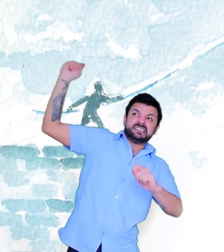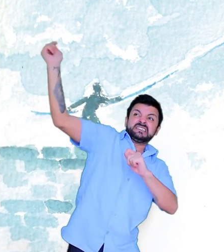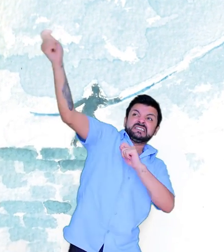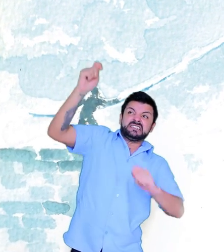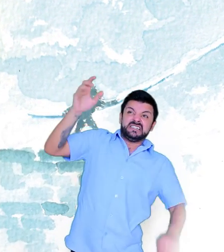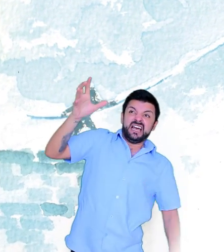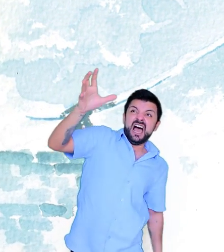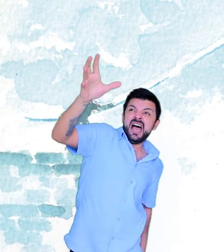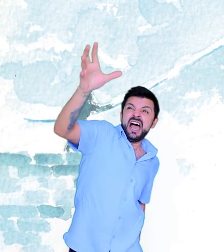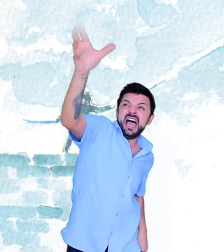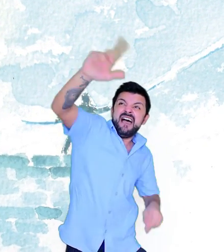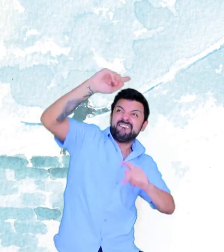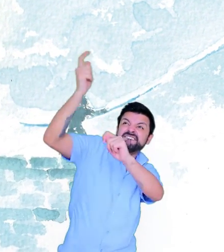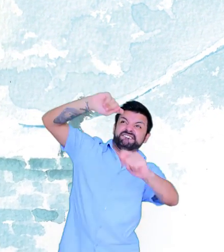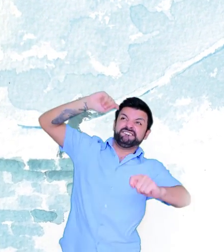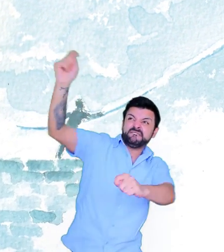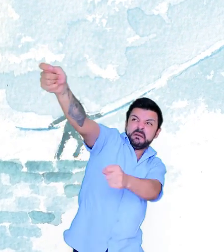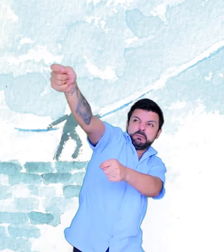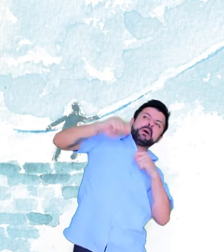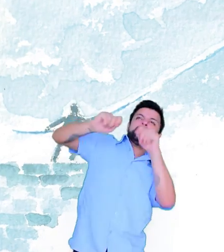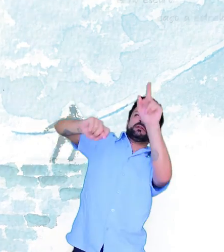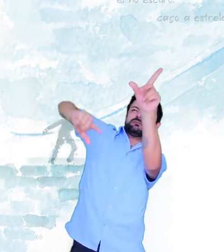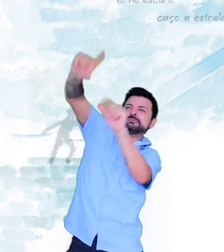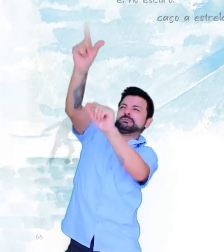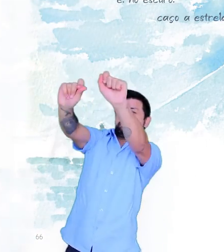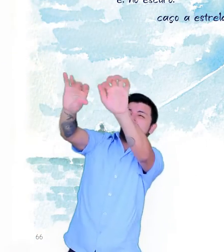Tomo e laço um bocado de estrelas